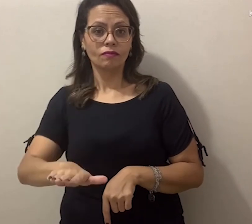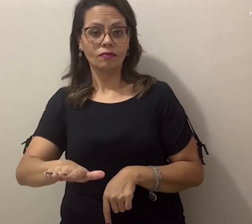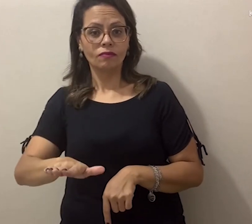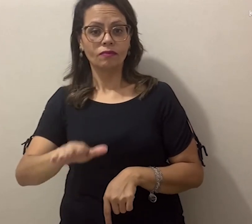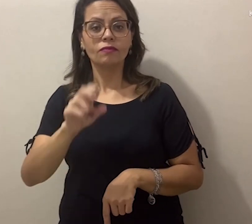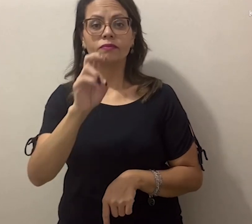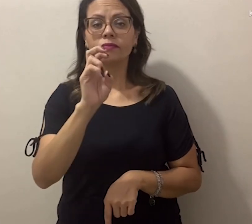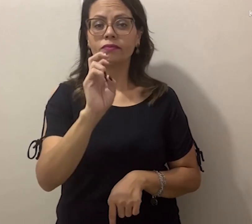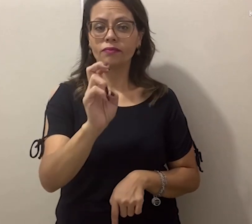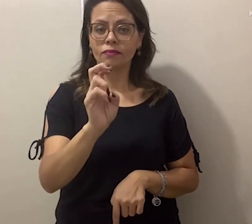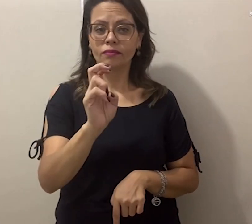5 meninos.